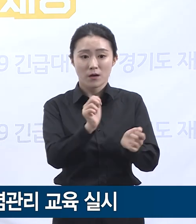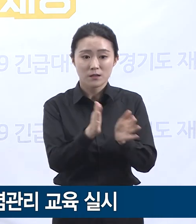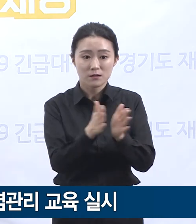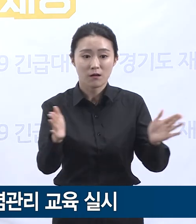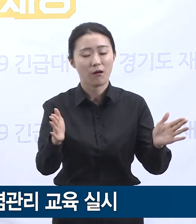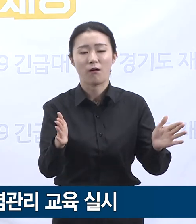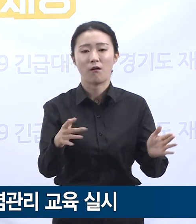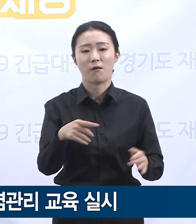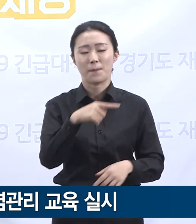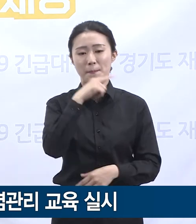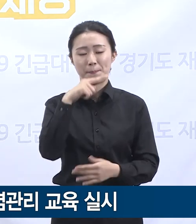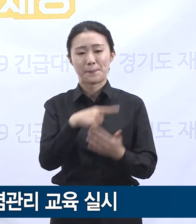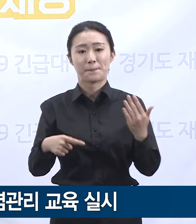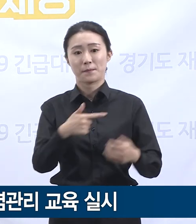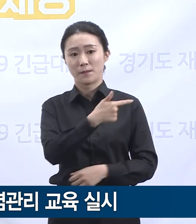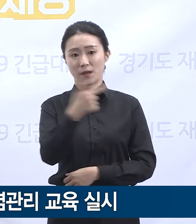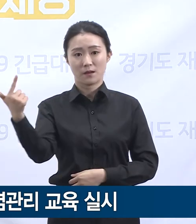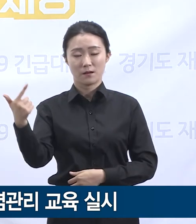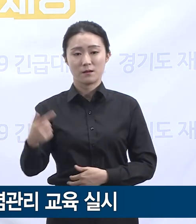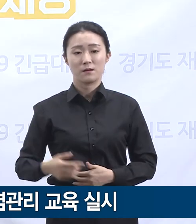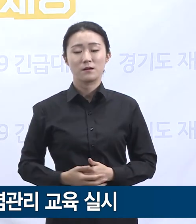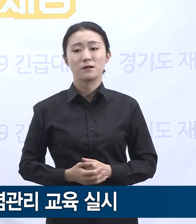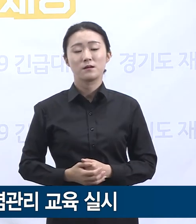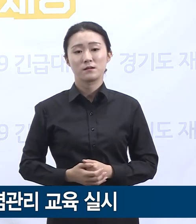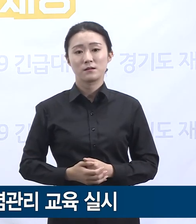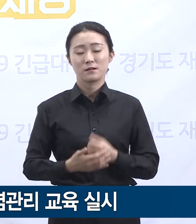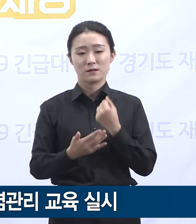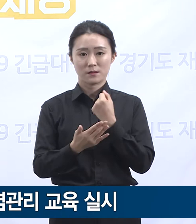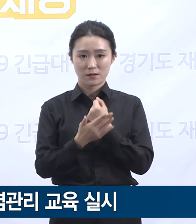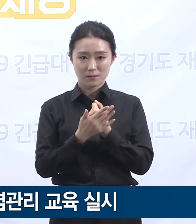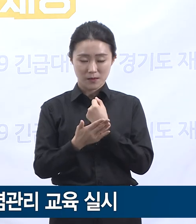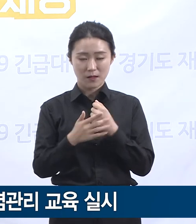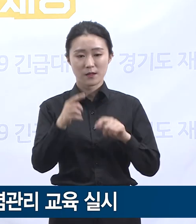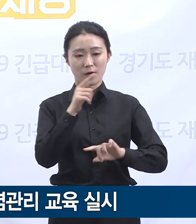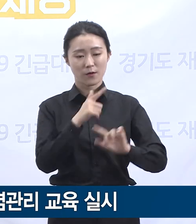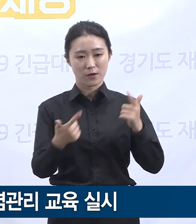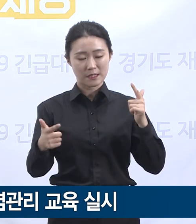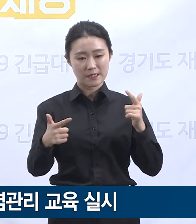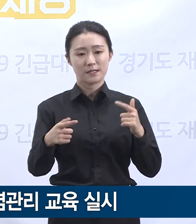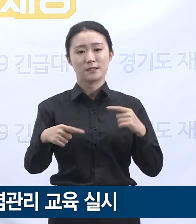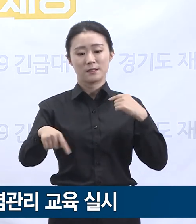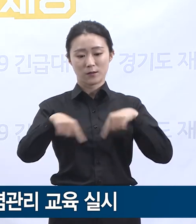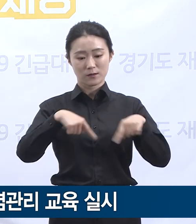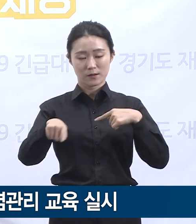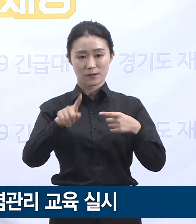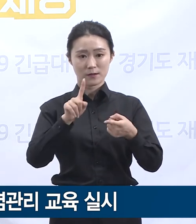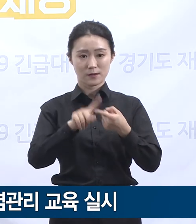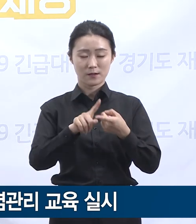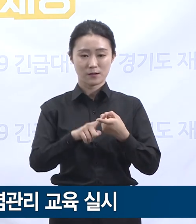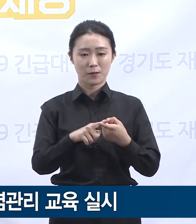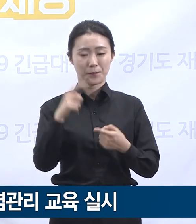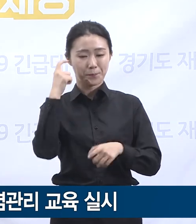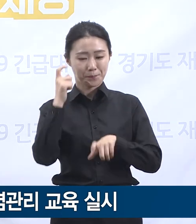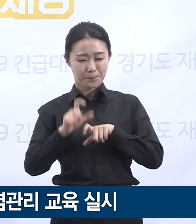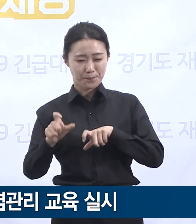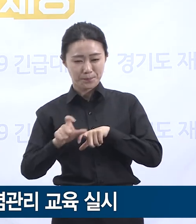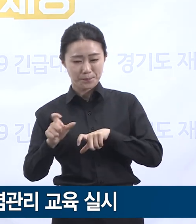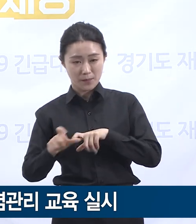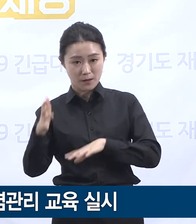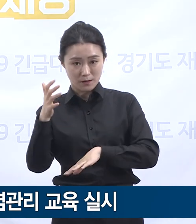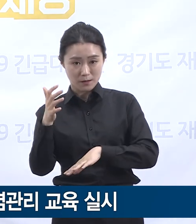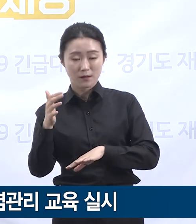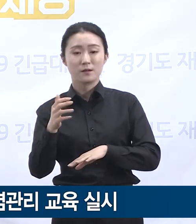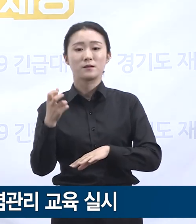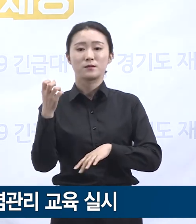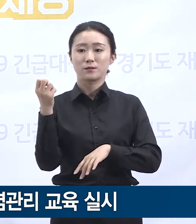취약공간을 보호하기 위한 다양한 정책들을 고민, 실행해 왔고 이번 교육훈련 프로그램도 역시 같은 맥락에서